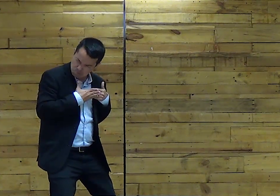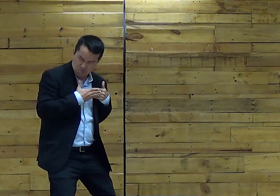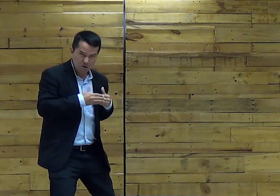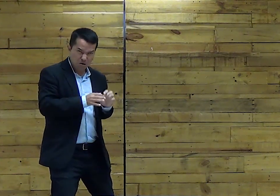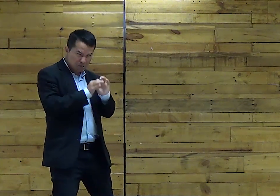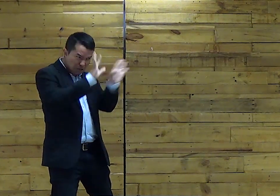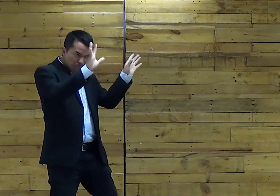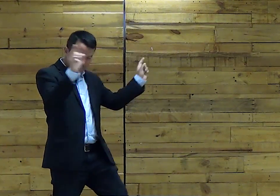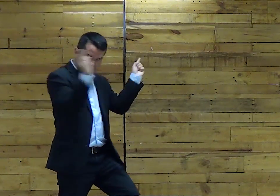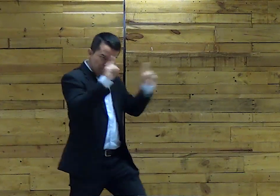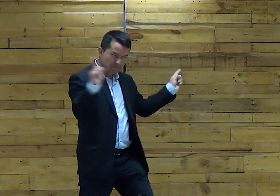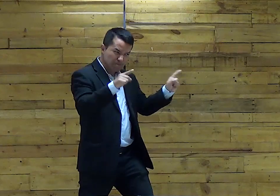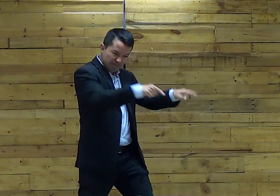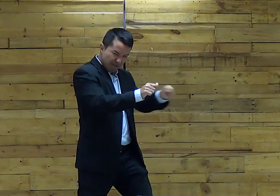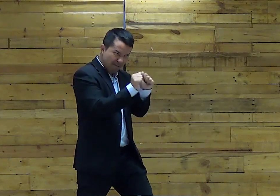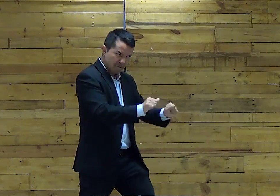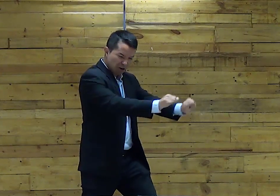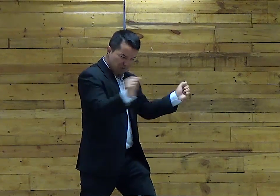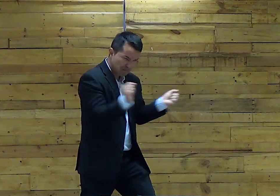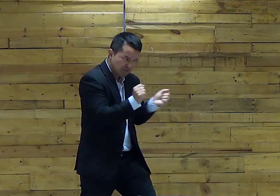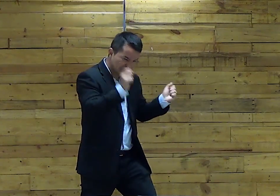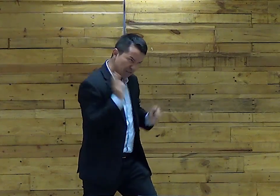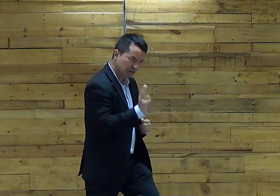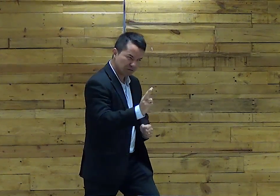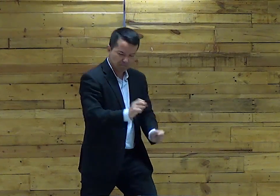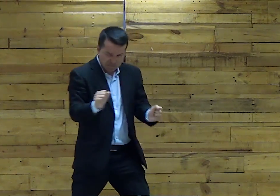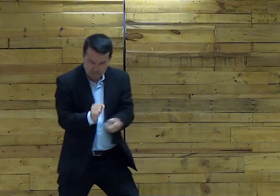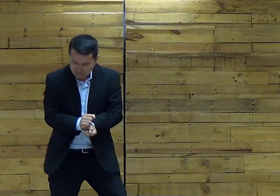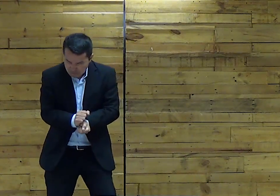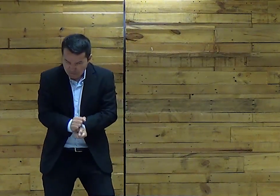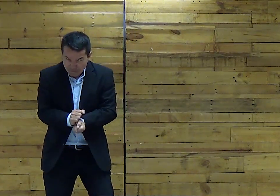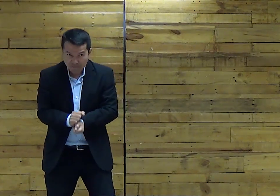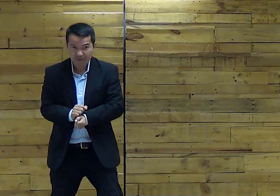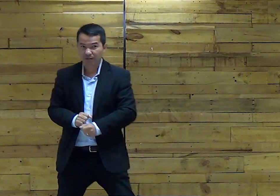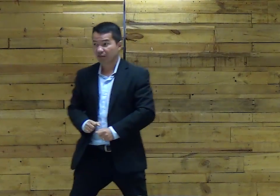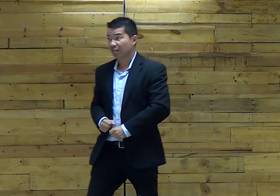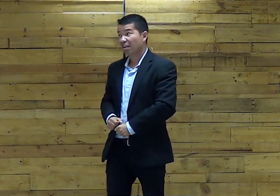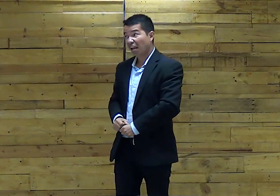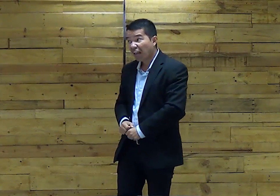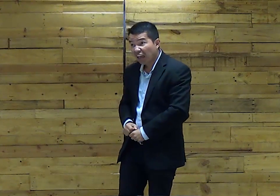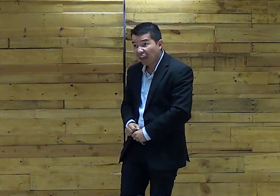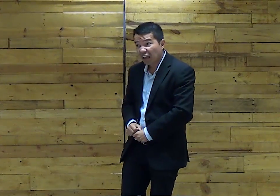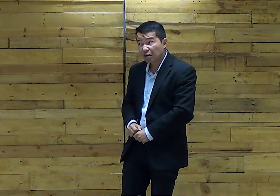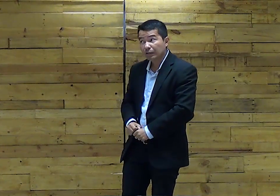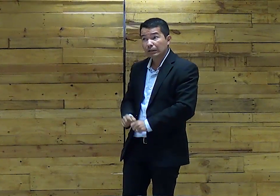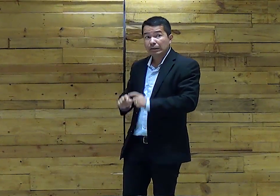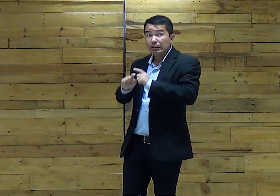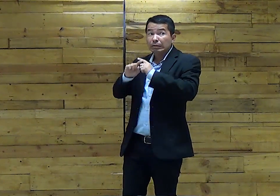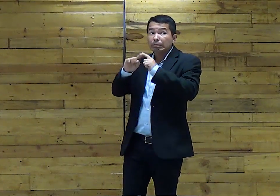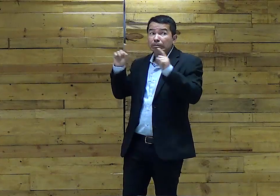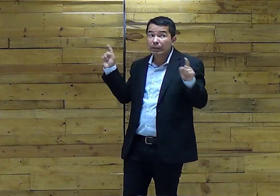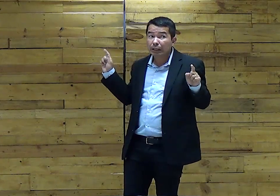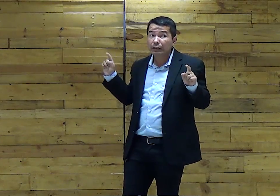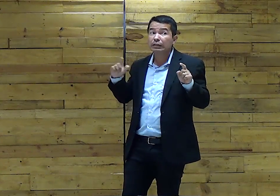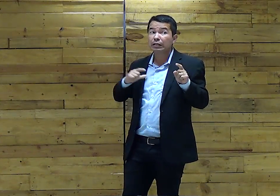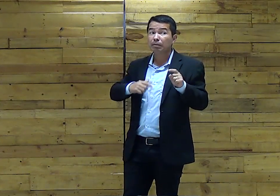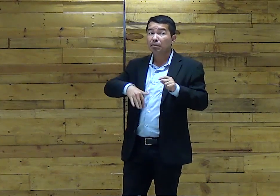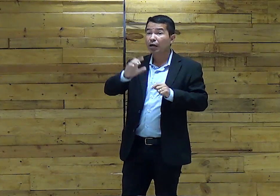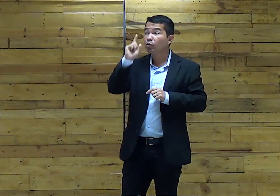E não voltou atrás Não aceitou Que o povo Fosse liberto E Moisés Então Peça a